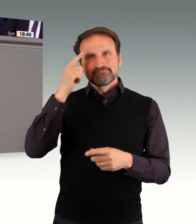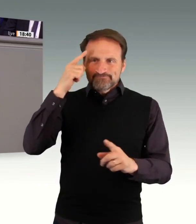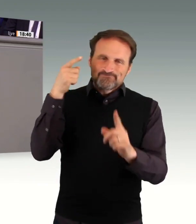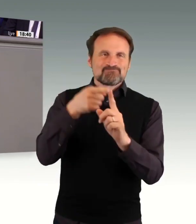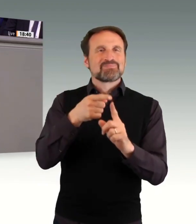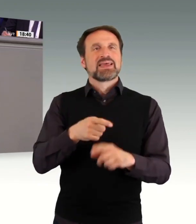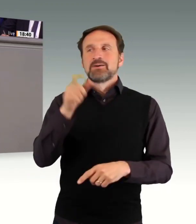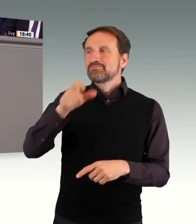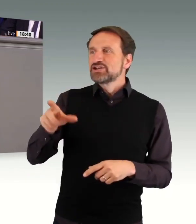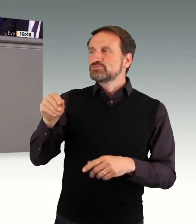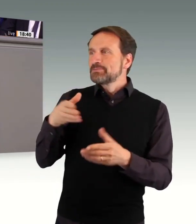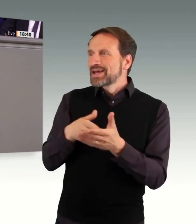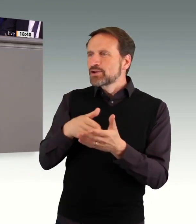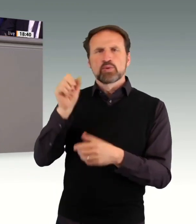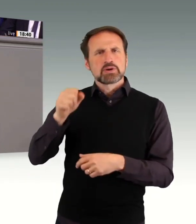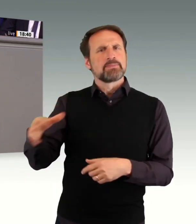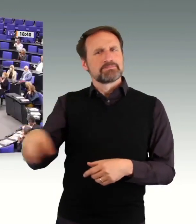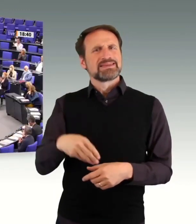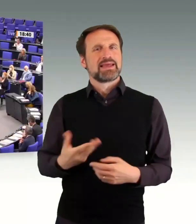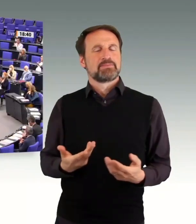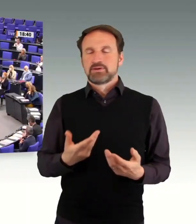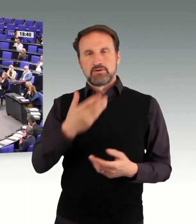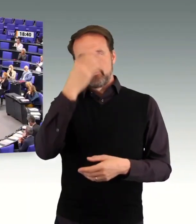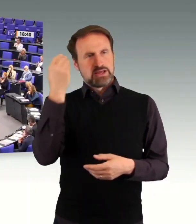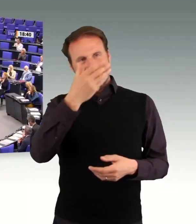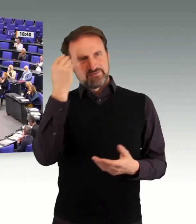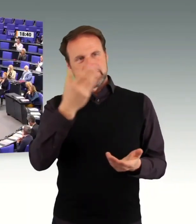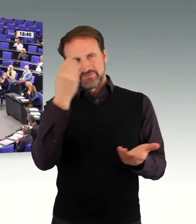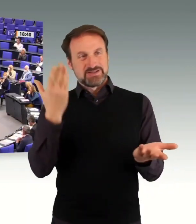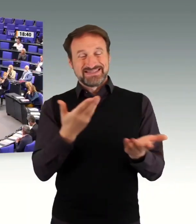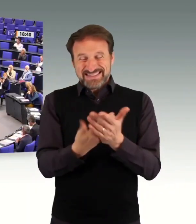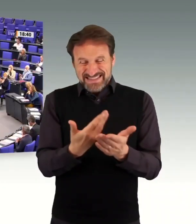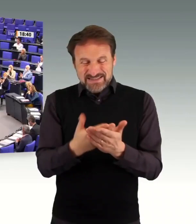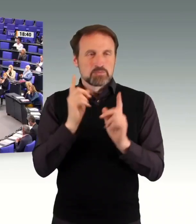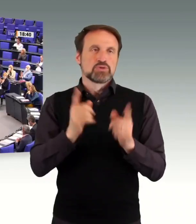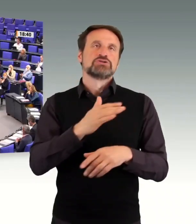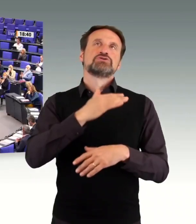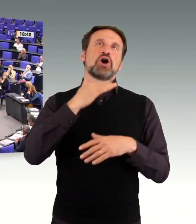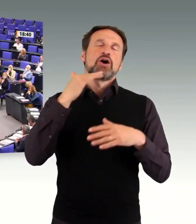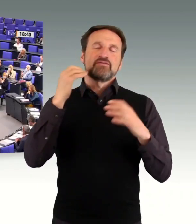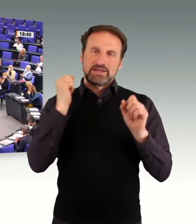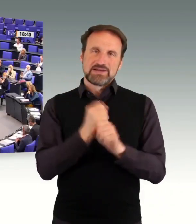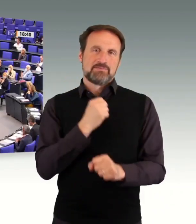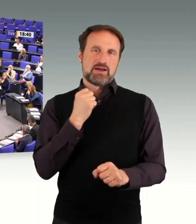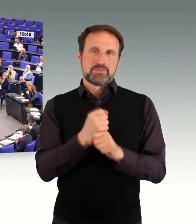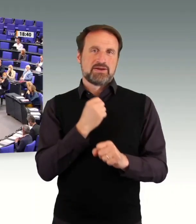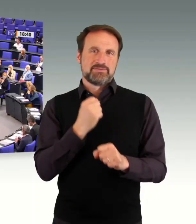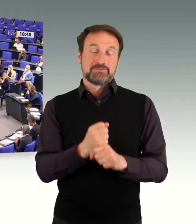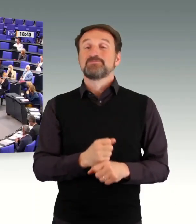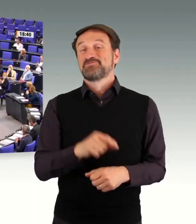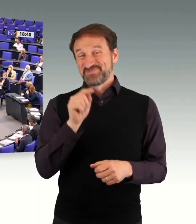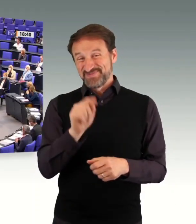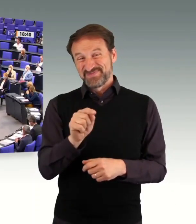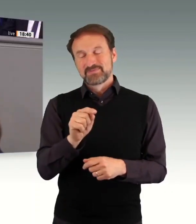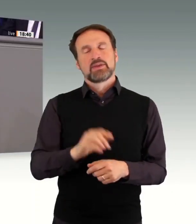mitgenommen werden können. Und da müssen wir ganz, ganz viel machen. Und auf der anderen Seite, meine sehr geehrten Damen und Herren,